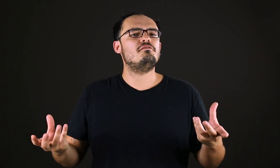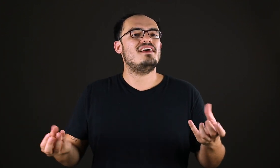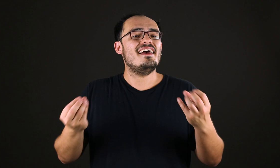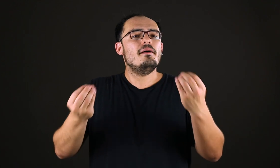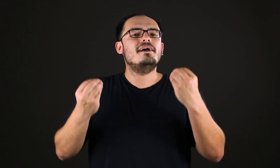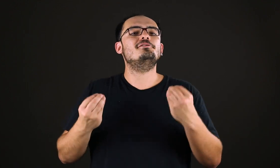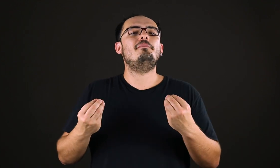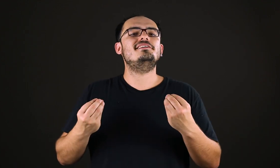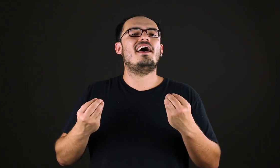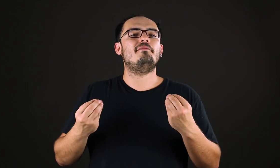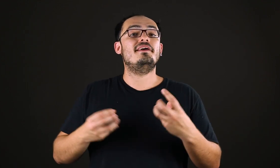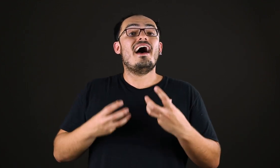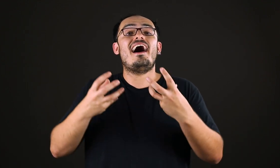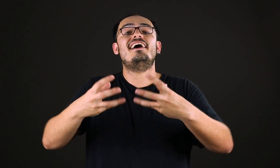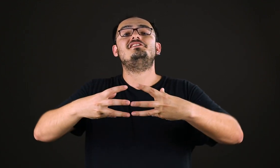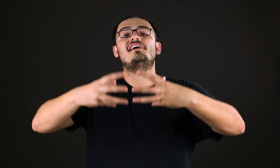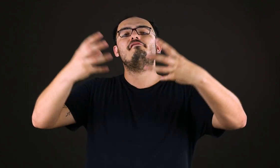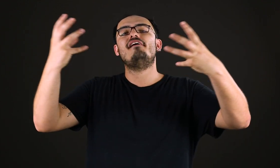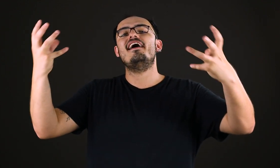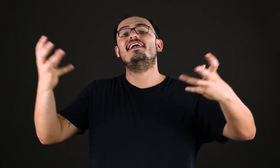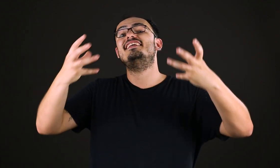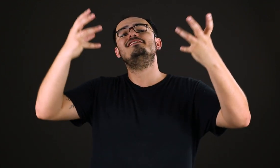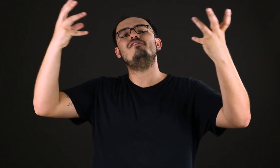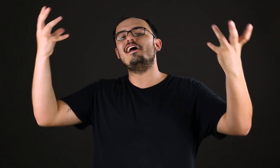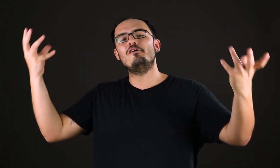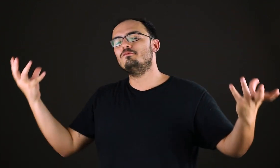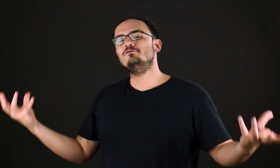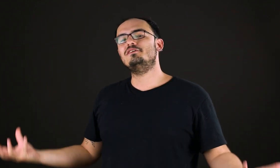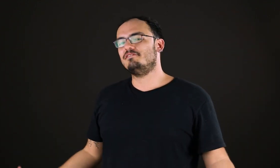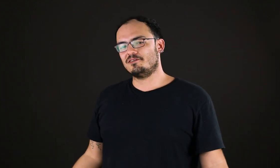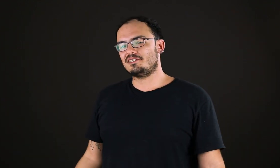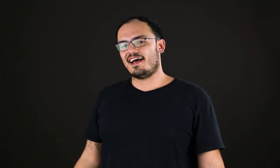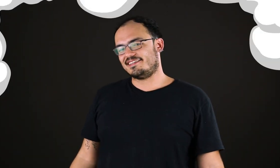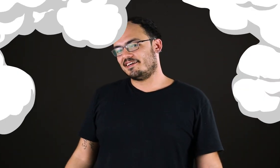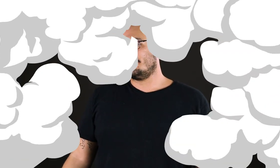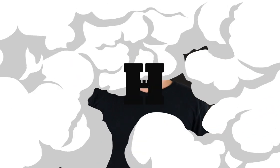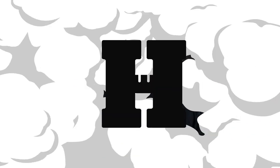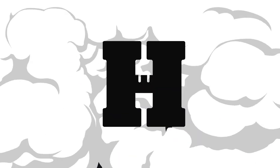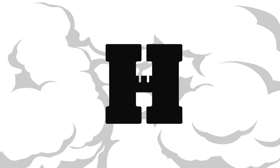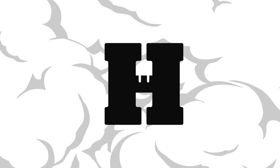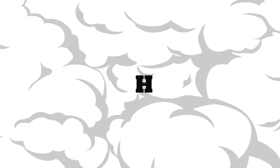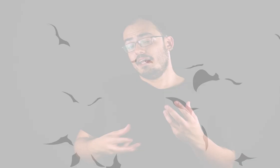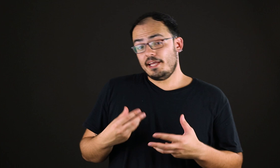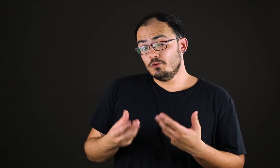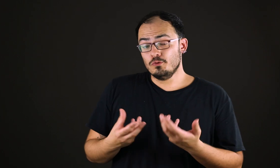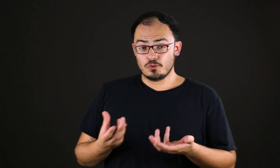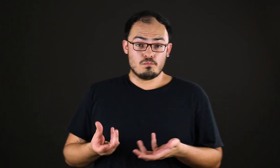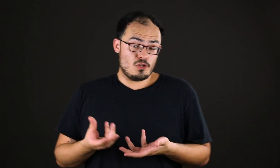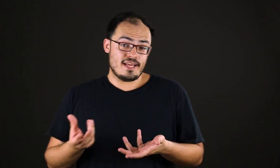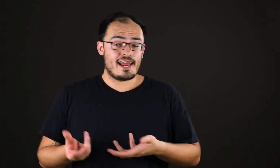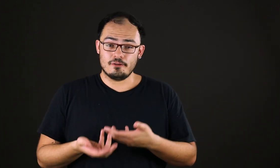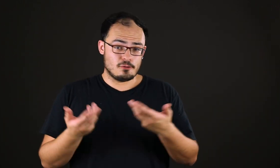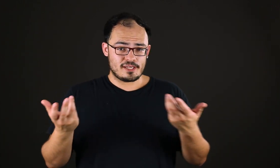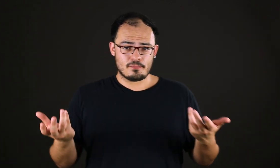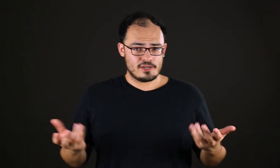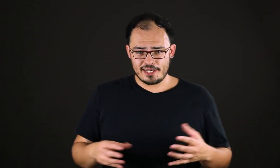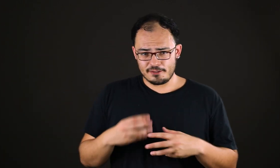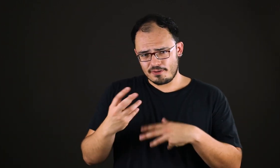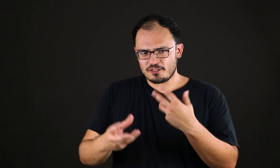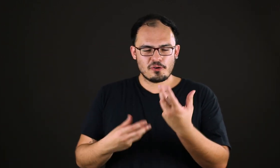vê, mas não percebe. A arte revela, desvela o mundo na visão de Heidegger. E no mundo moderno, contemporâneo, as